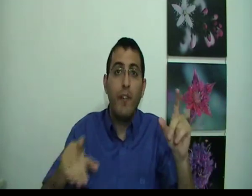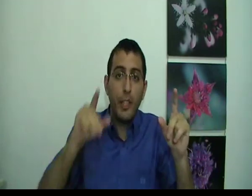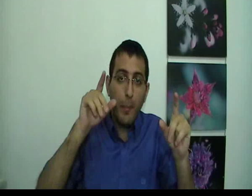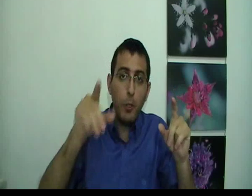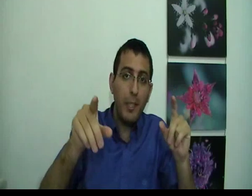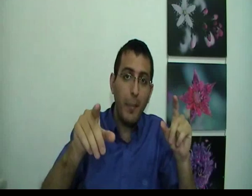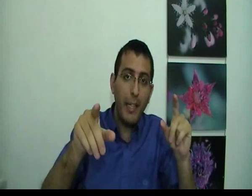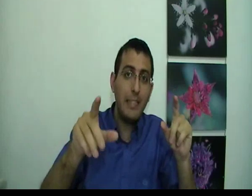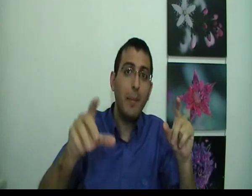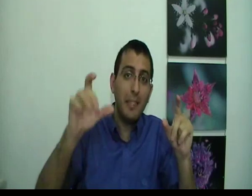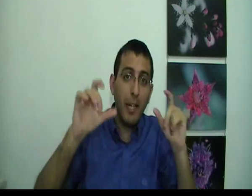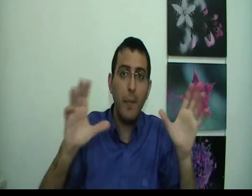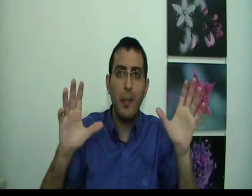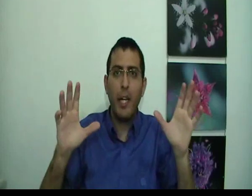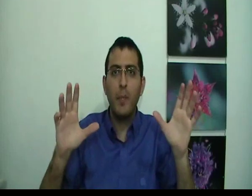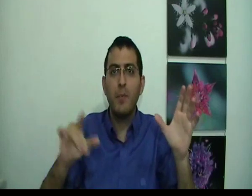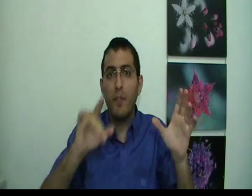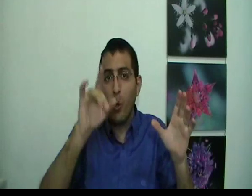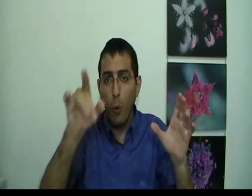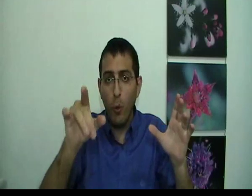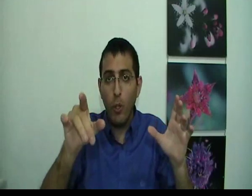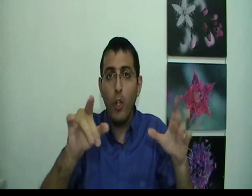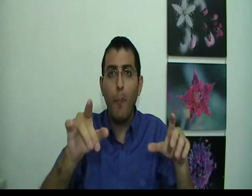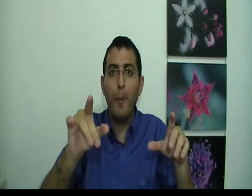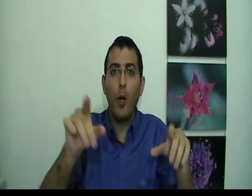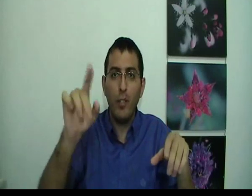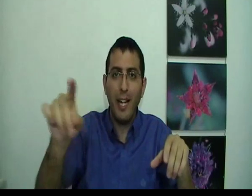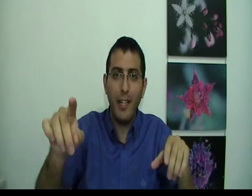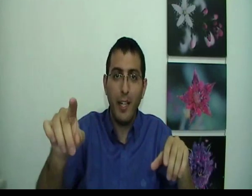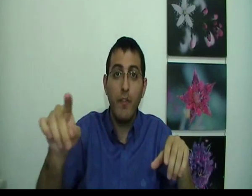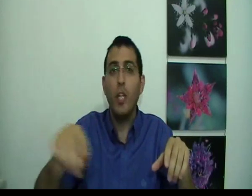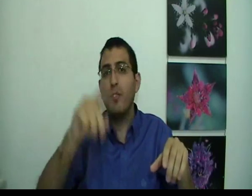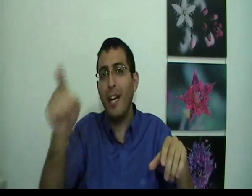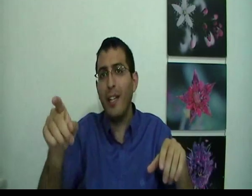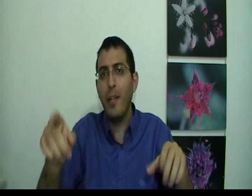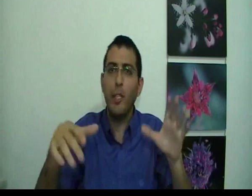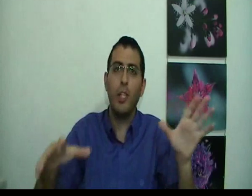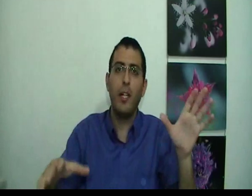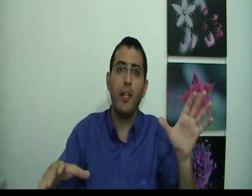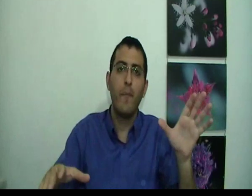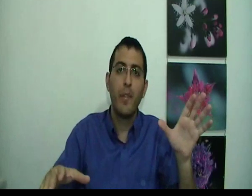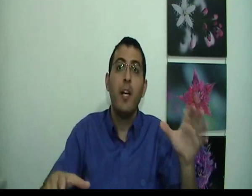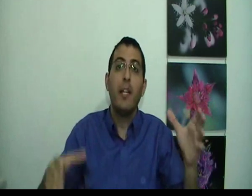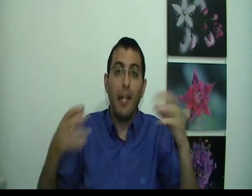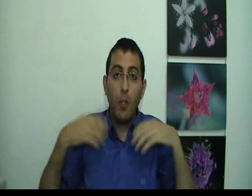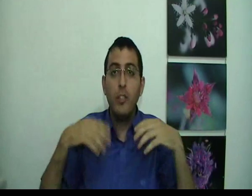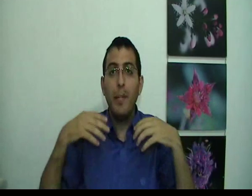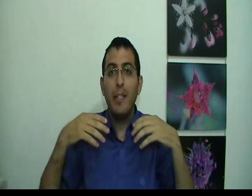וכשמישהו מדבר איתי זה בעצם אני מדבר עם עצמי והוא לא פחות אני ולא יותר אני מאשר אני נכון שבן אדם